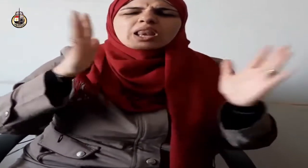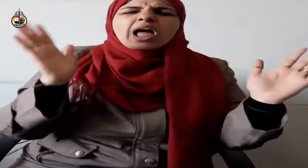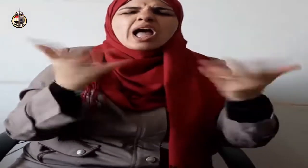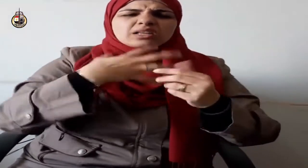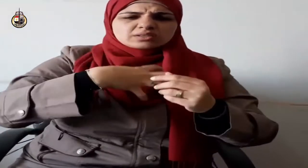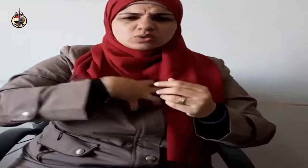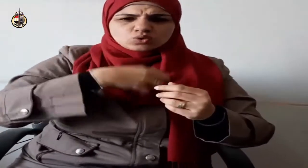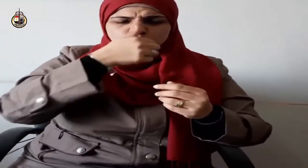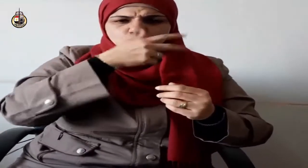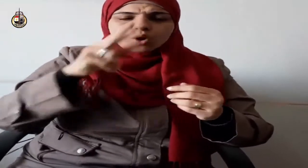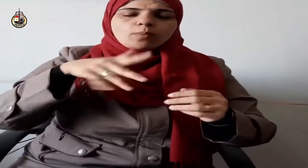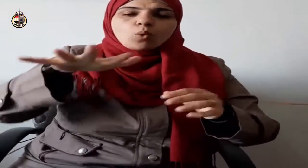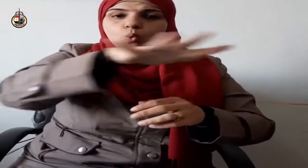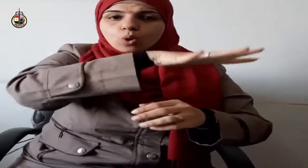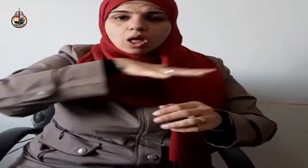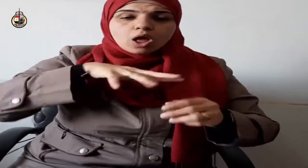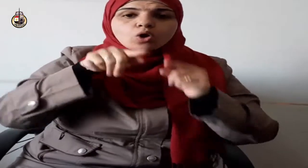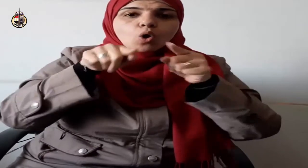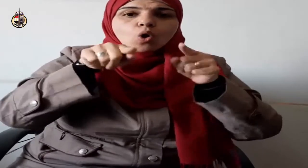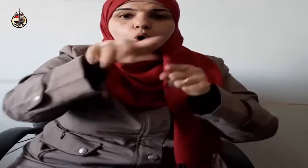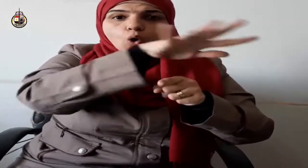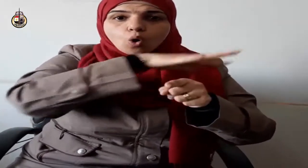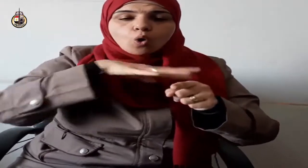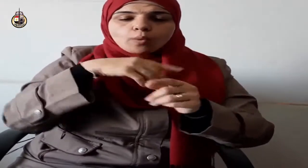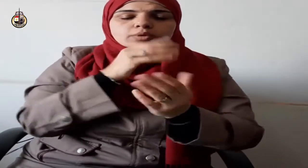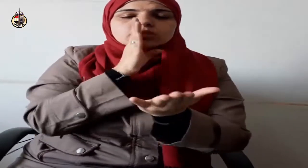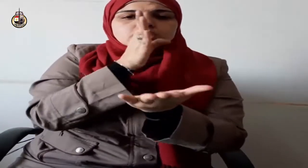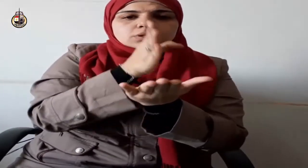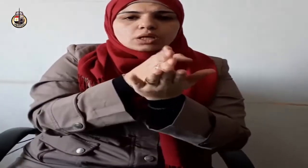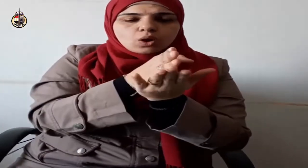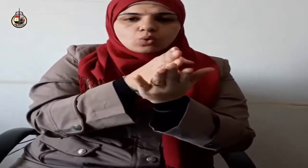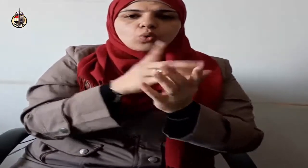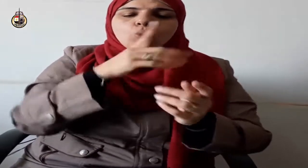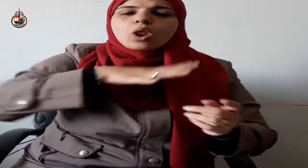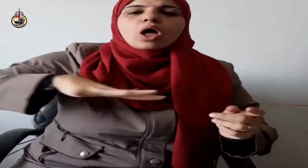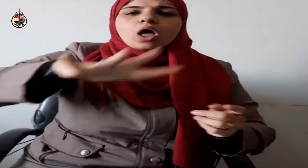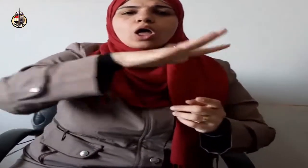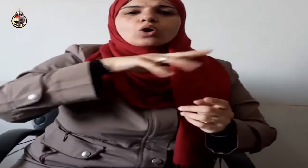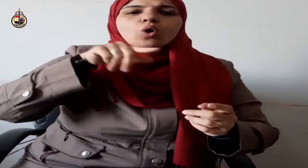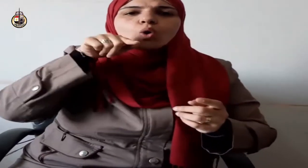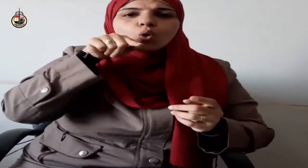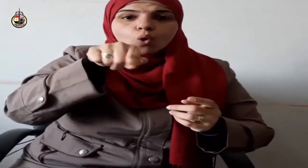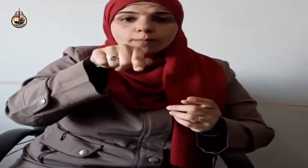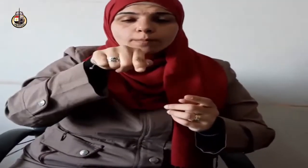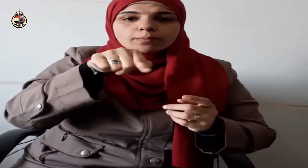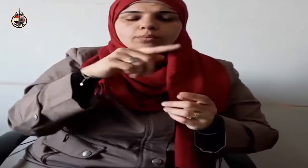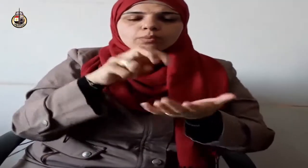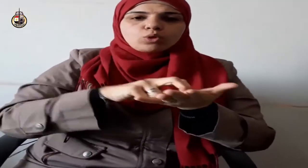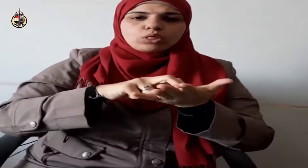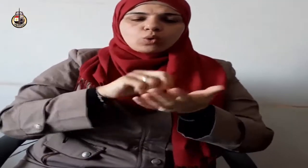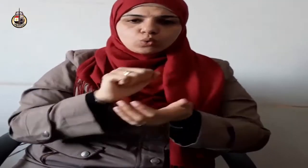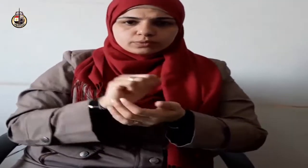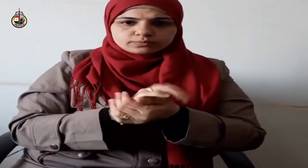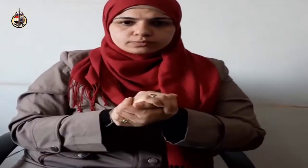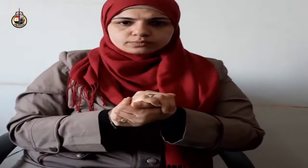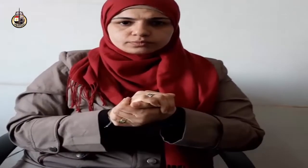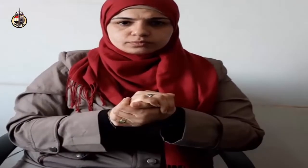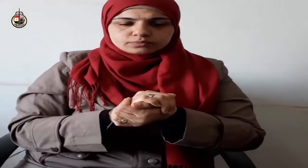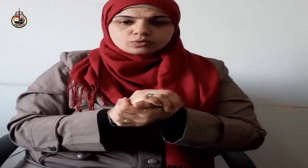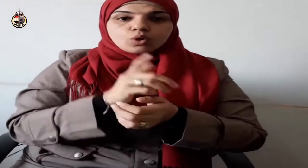والمساكين وابن السبيل والسائلين وفي الرقاب وأقام الصلاة وآت